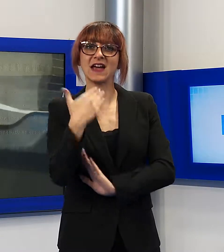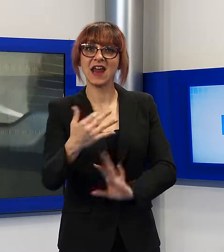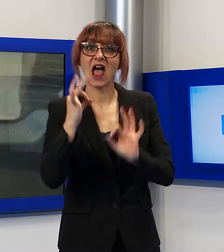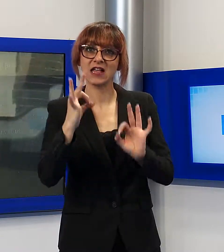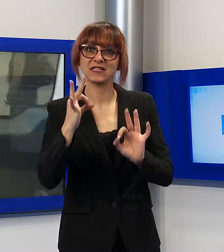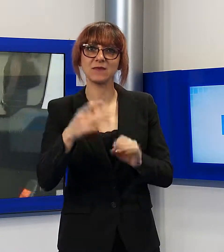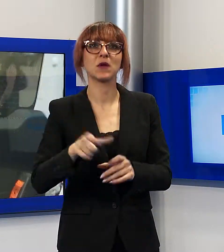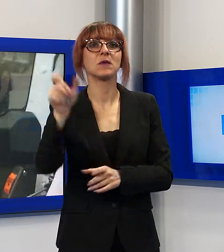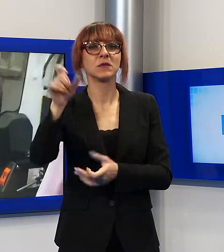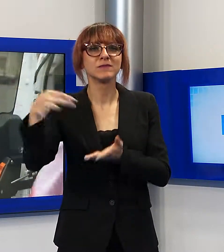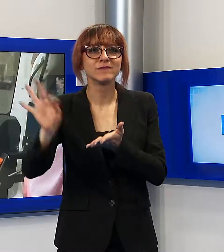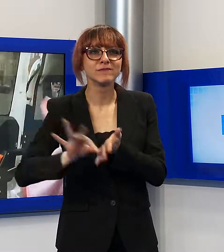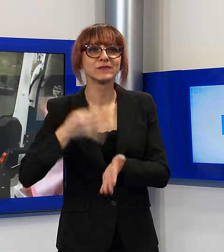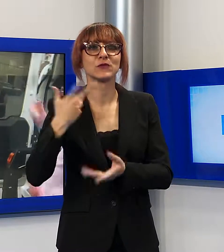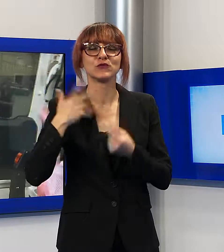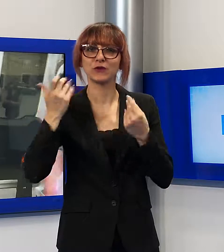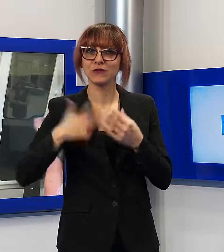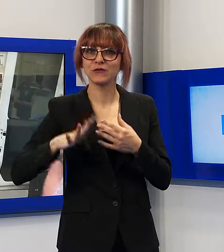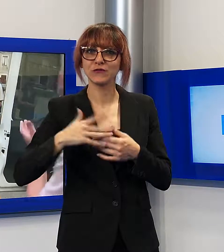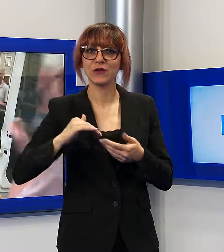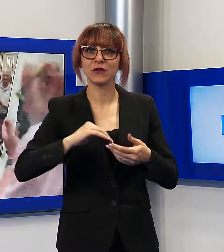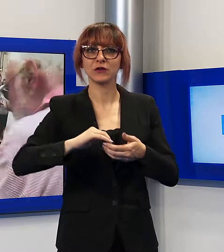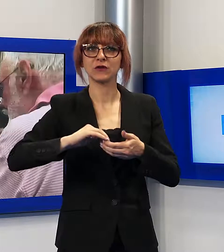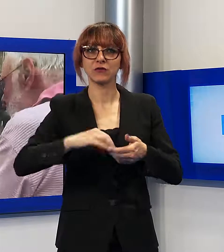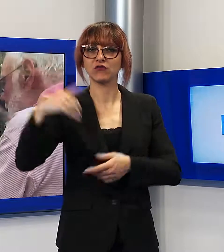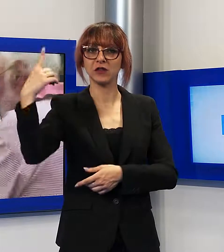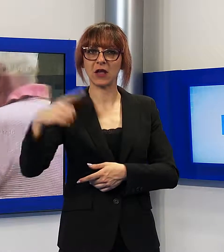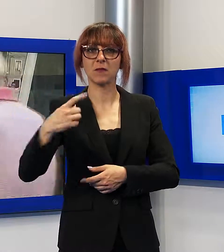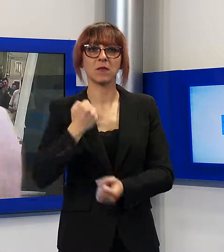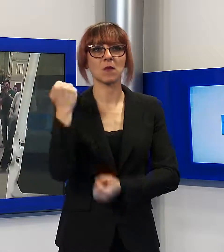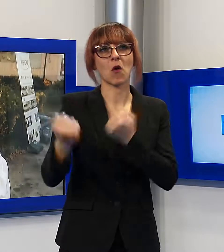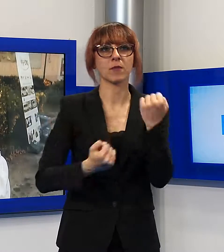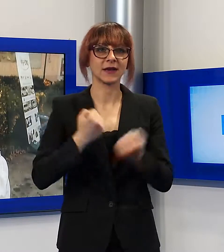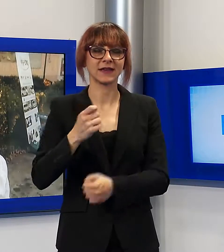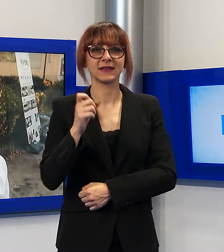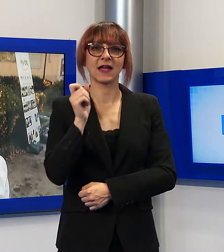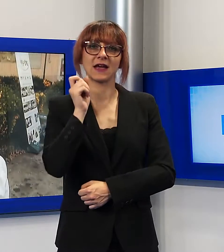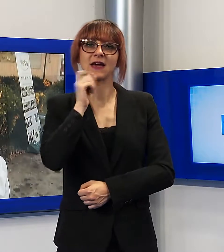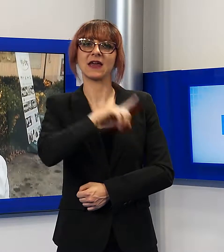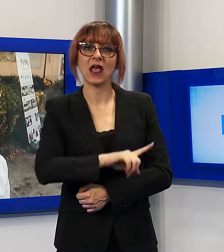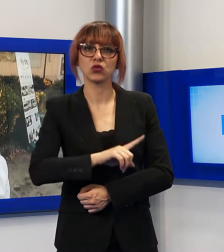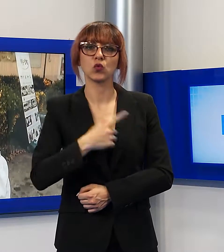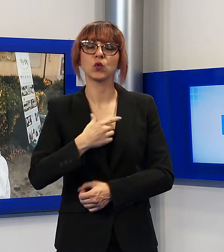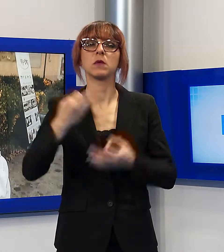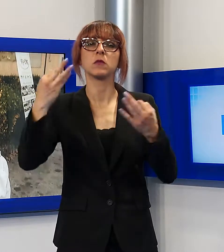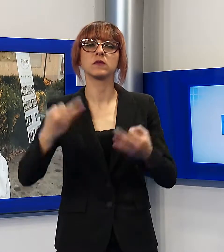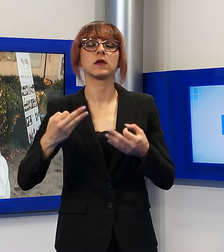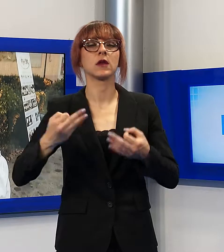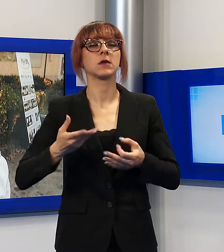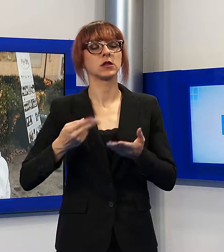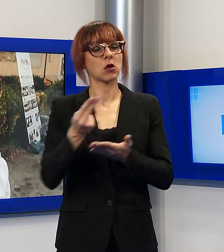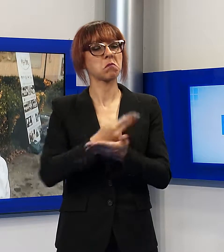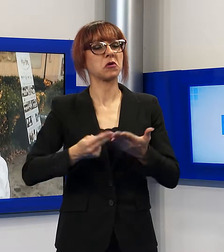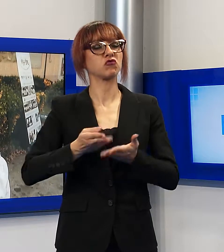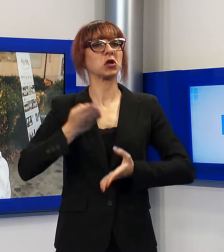questo suggerimento da parte di questa società di mobilità gratuita che devo dire con molta serietà ha portato avanti